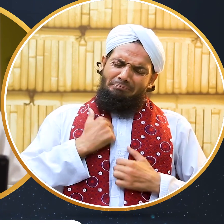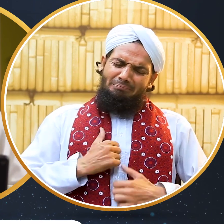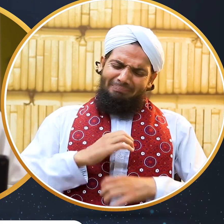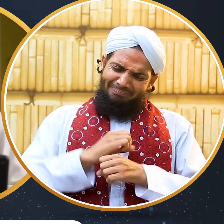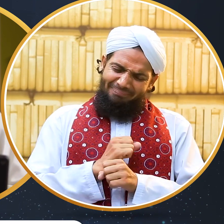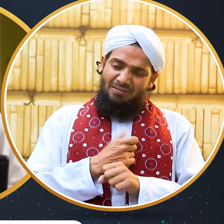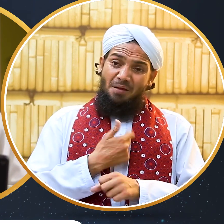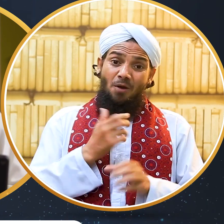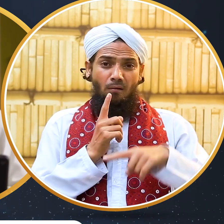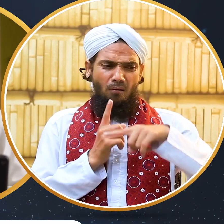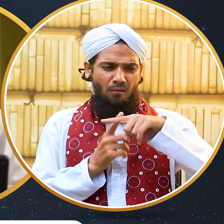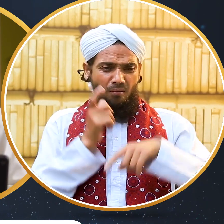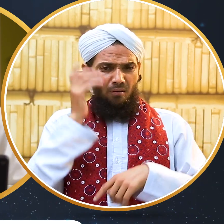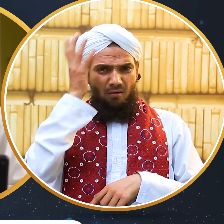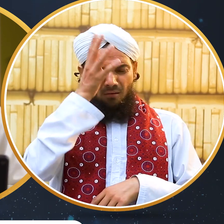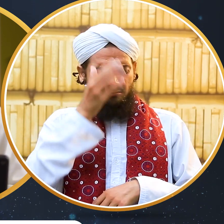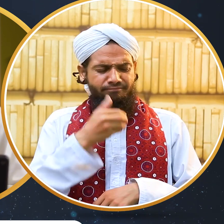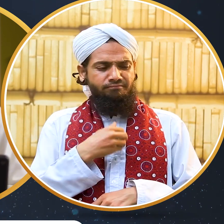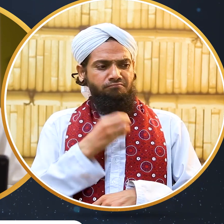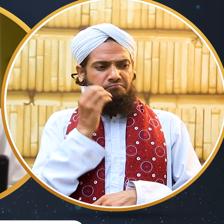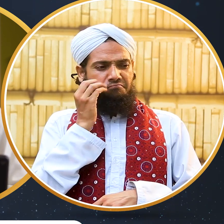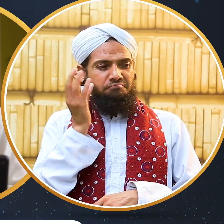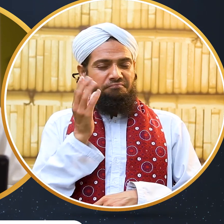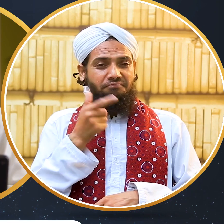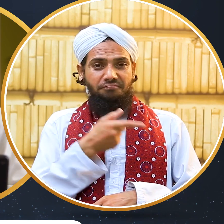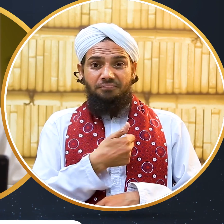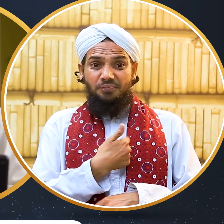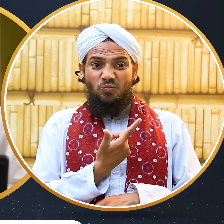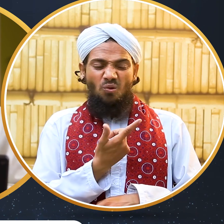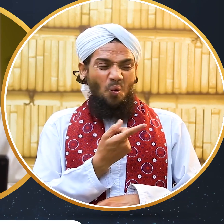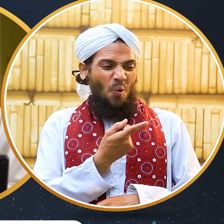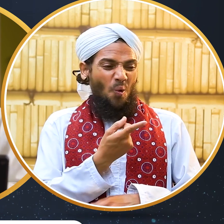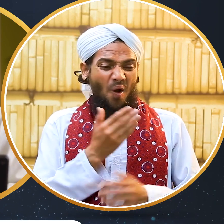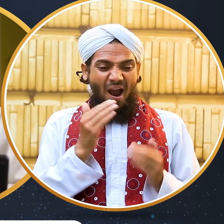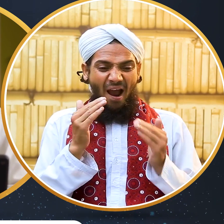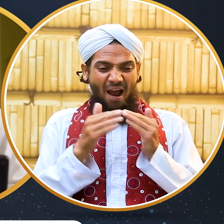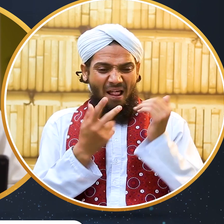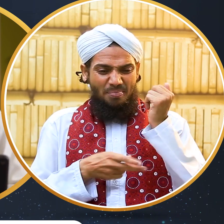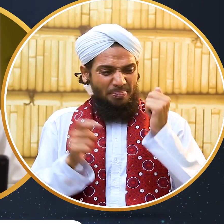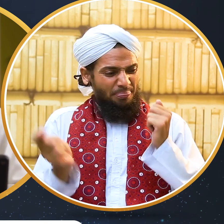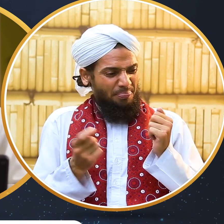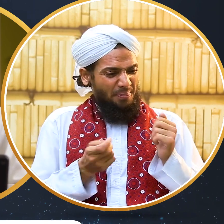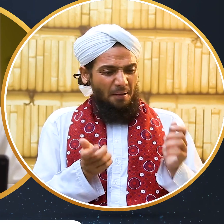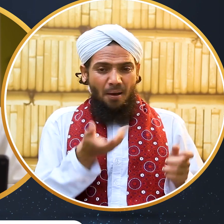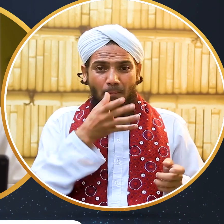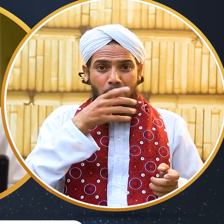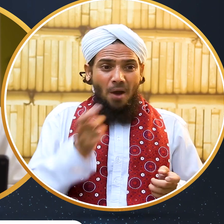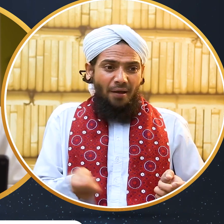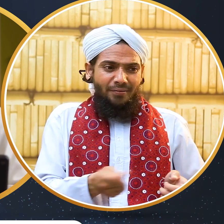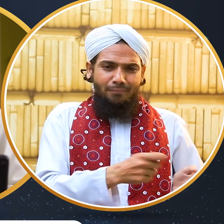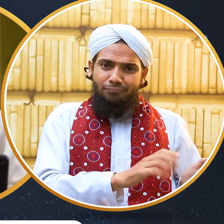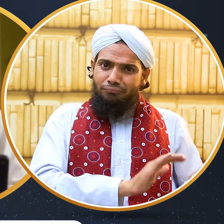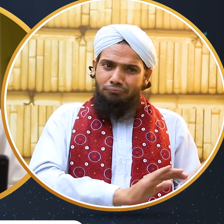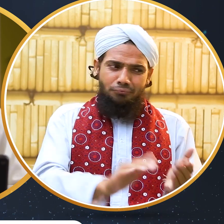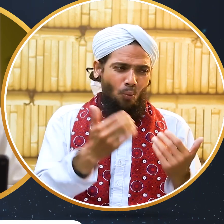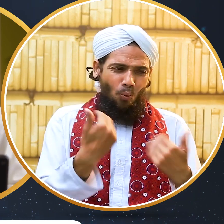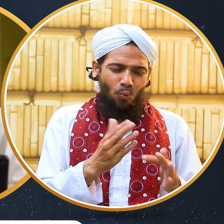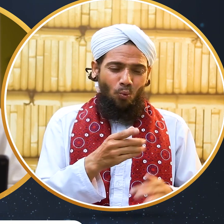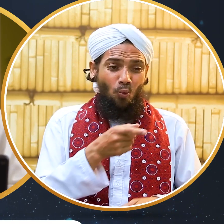اسے پی لیتا ہوں اب اس غیر مسلم نے کیا کیا اس نے گویا اس طرح عرص کی کہ حضور گھر کی گندگی جو میں نے آپ کے گھر میں